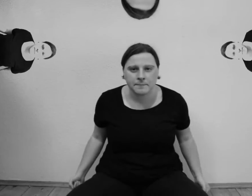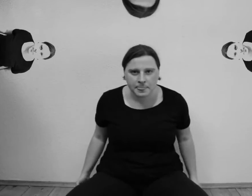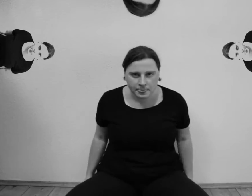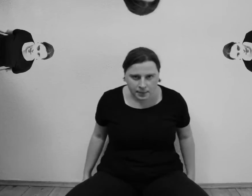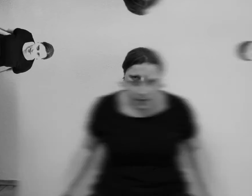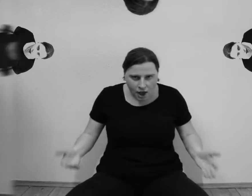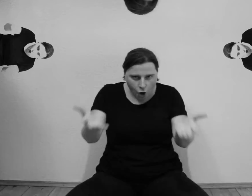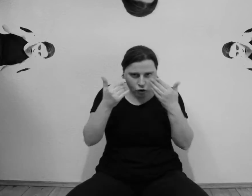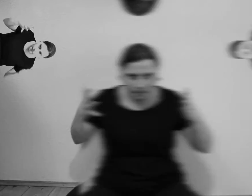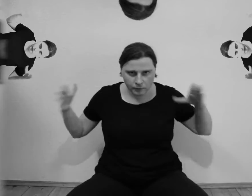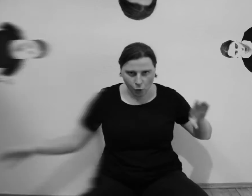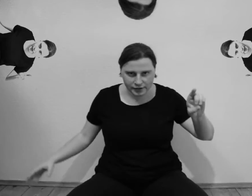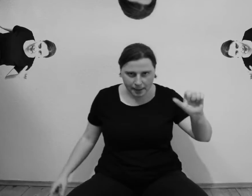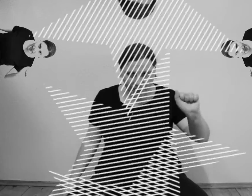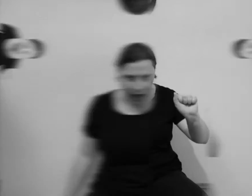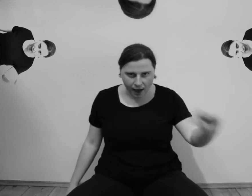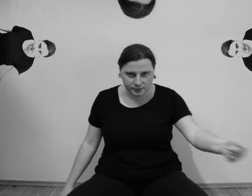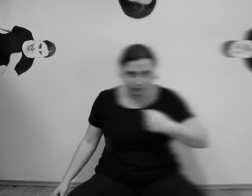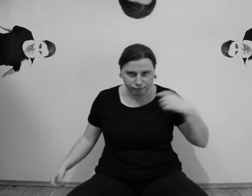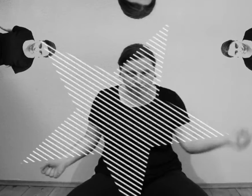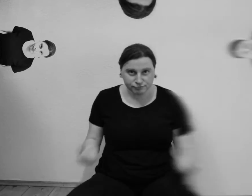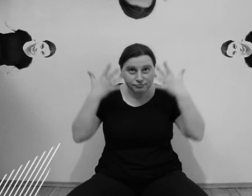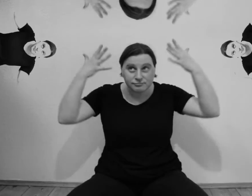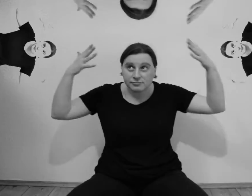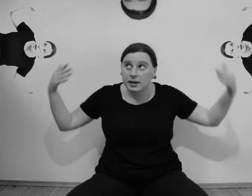Komm, oh Saga, leuchte mich